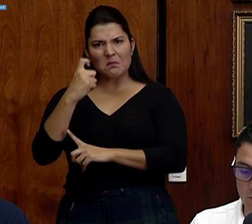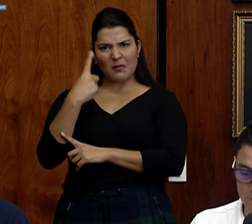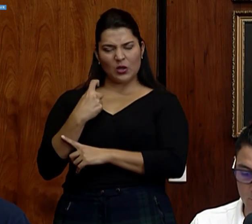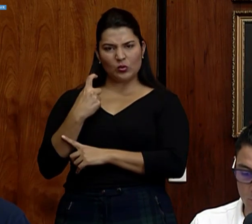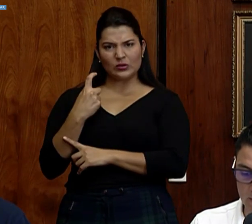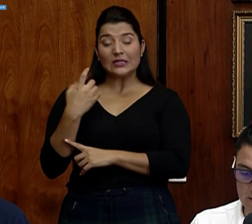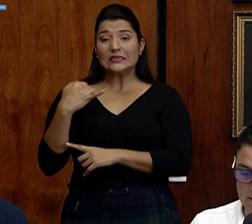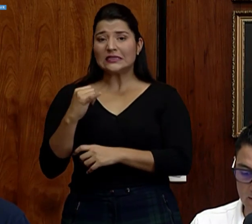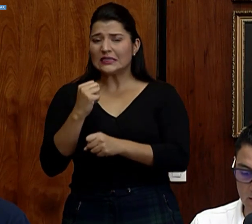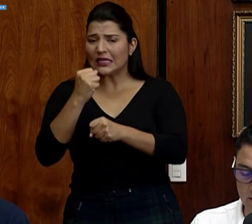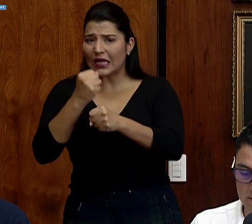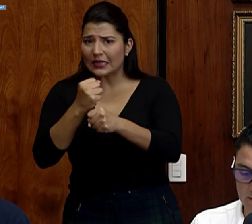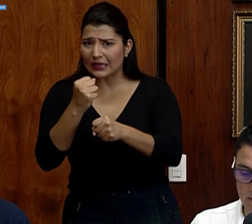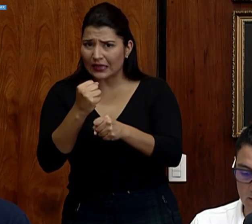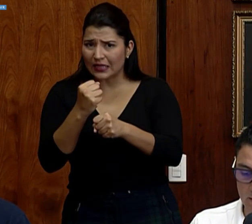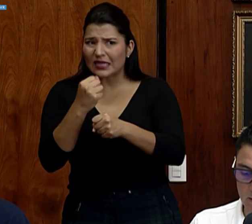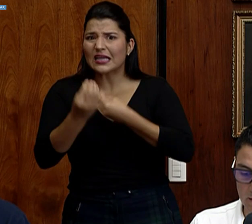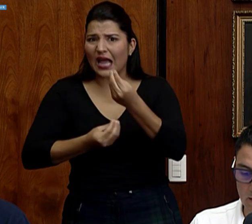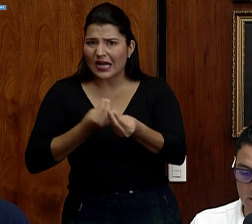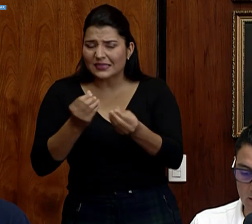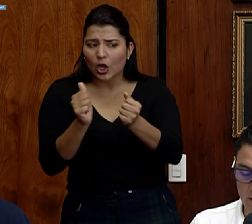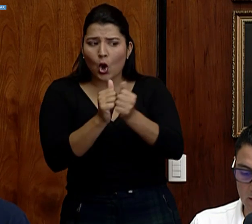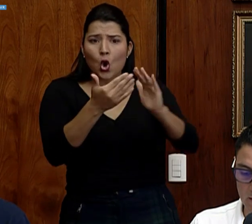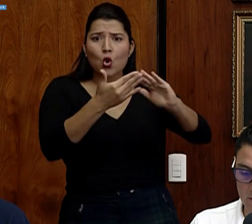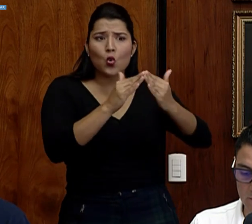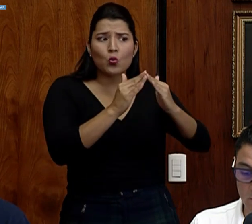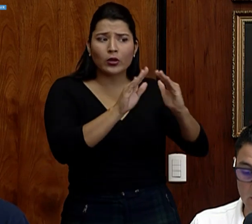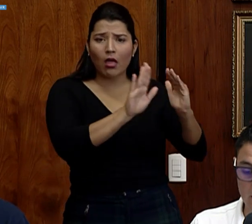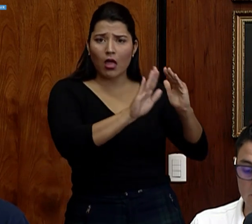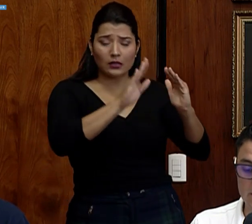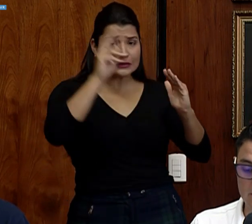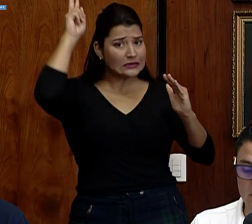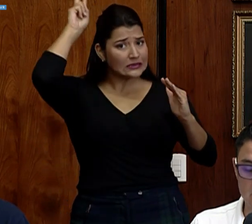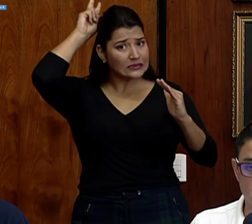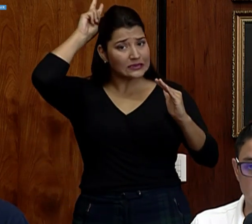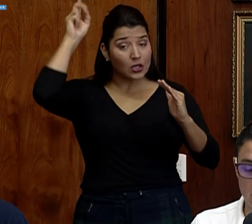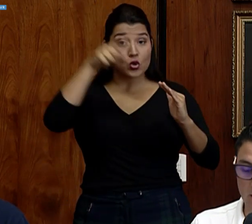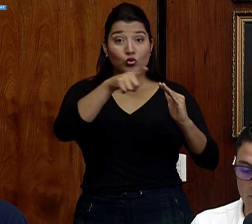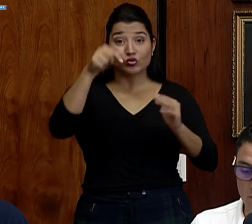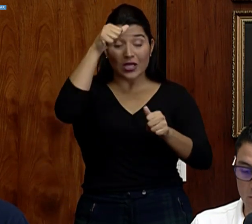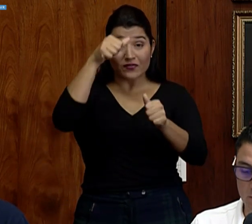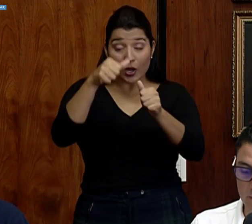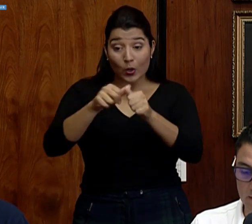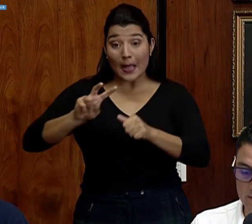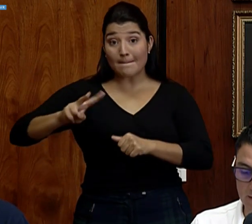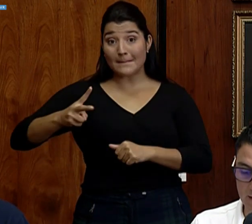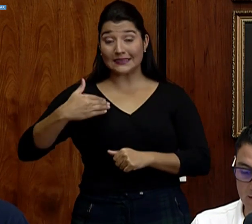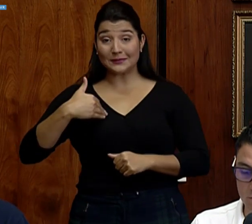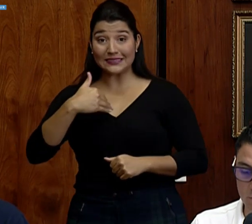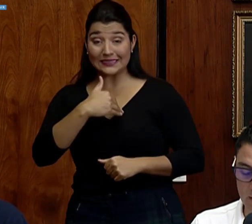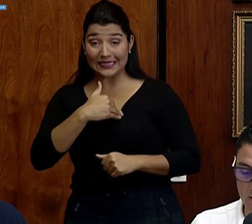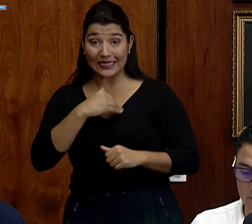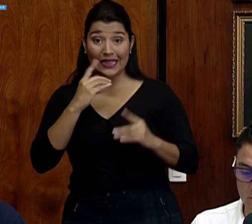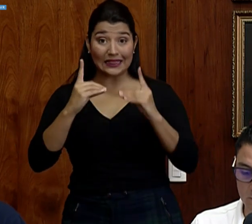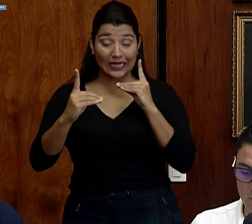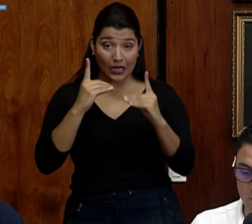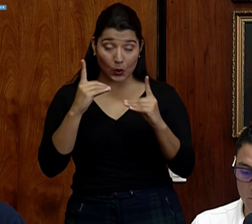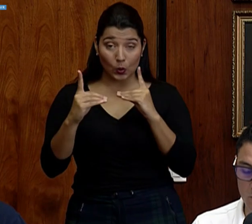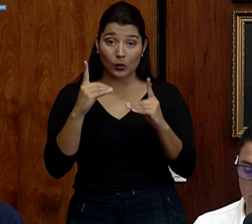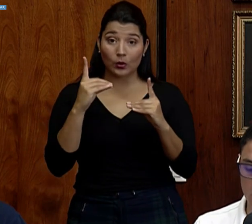realizado con las comunidades indígenas. Aquí hay que recordar que el viceministerio de diálogo está haciendo una